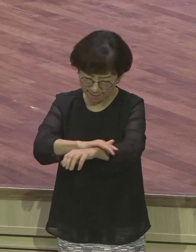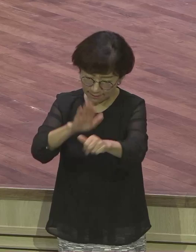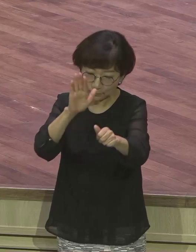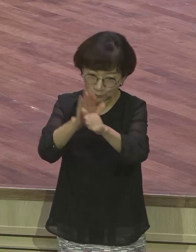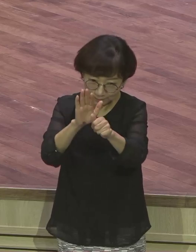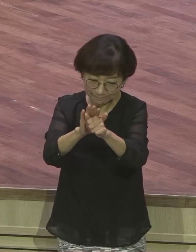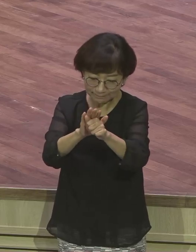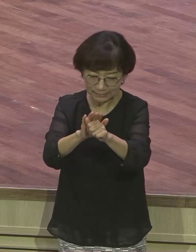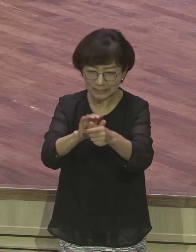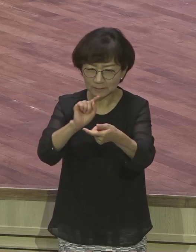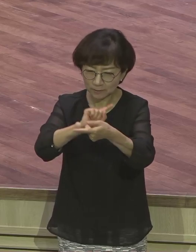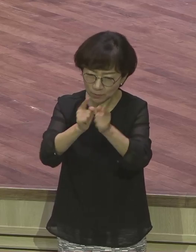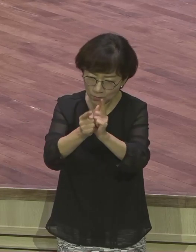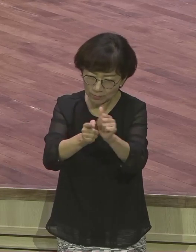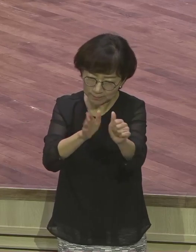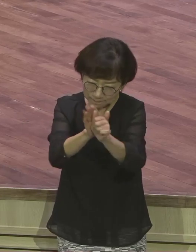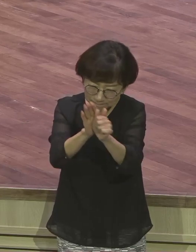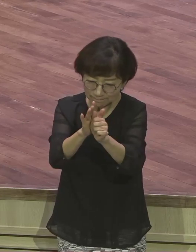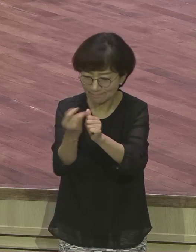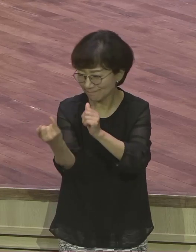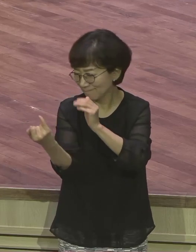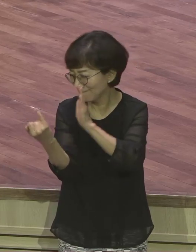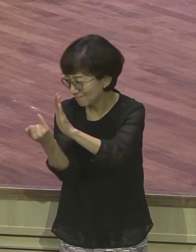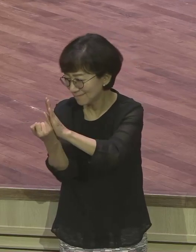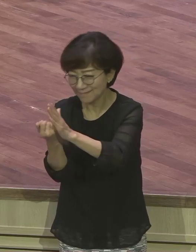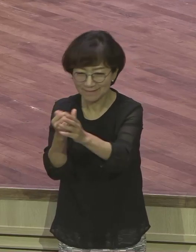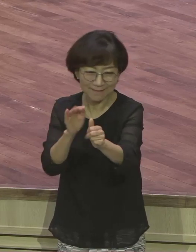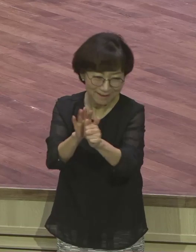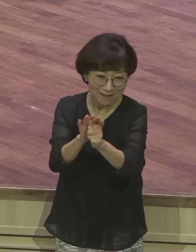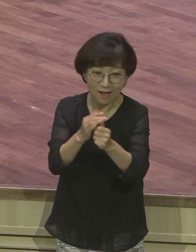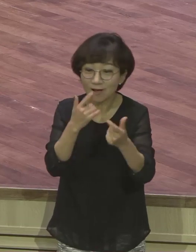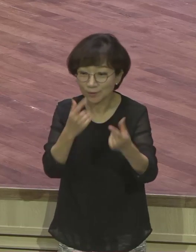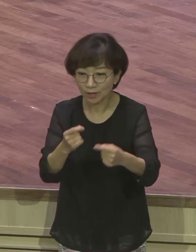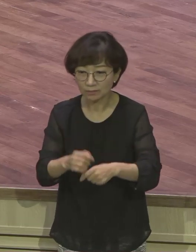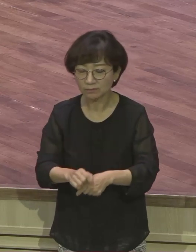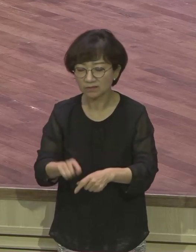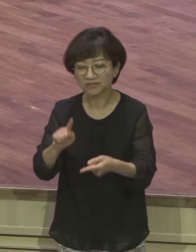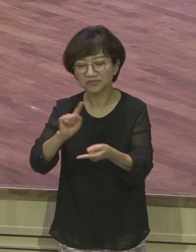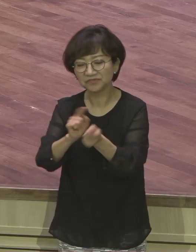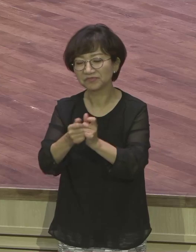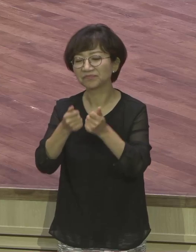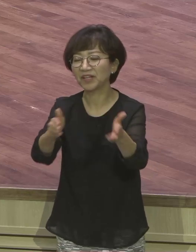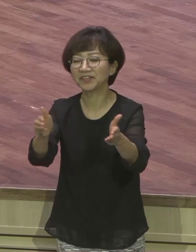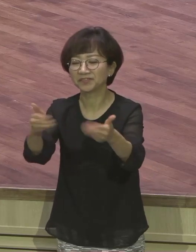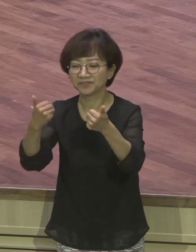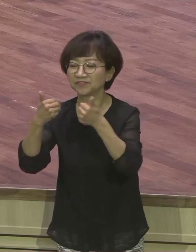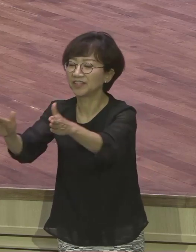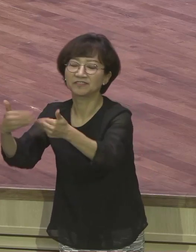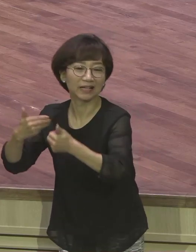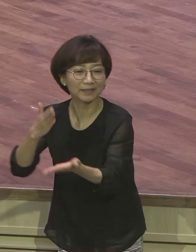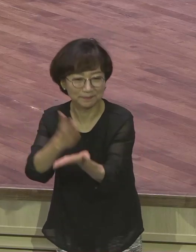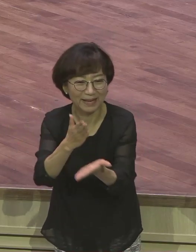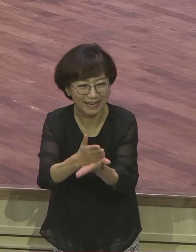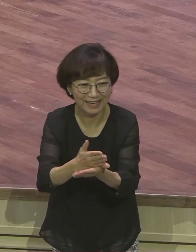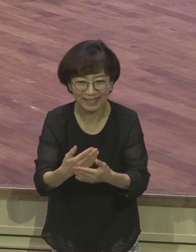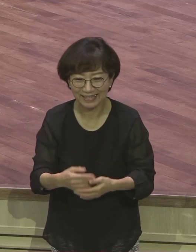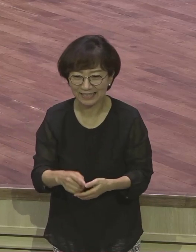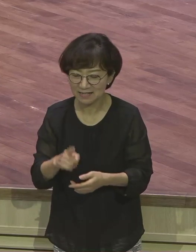서로 힘주고 용기주고 김뼈는 힘 빼는 소리 하지 말고 부정직인 말 불신한 기금만 하지 말고 서로